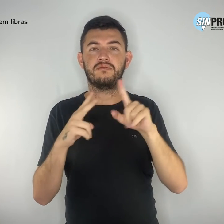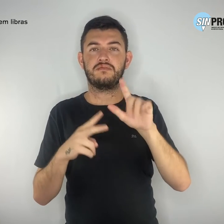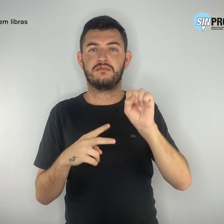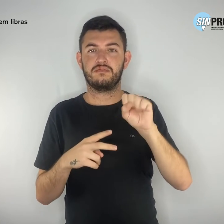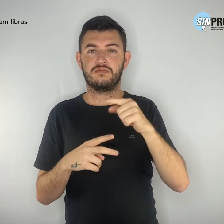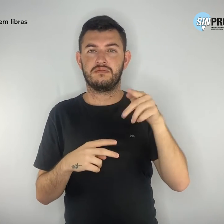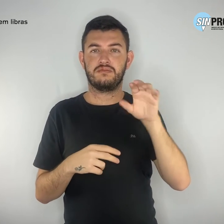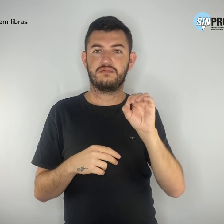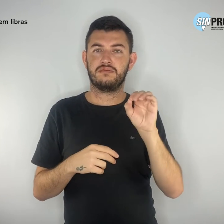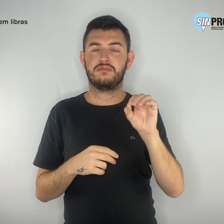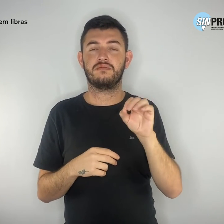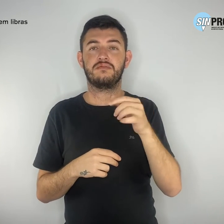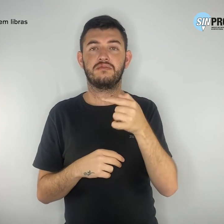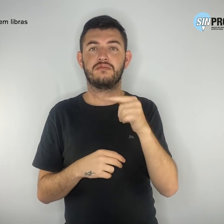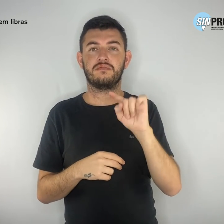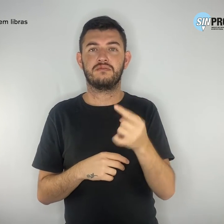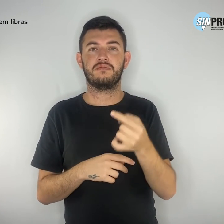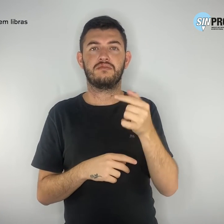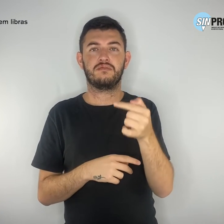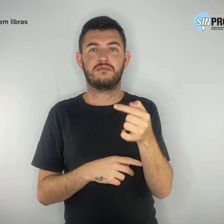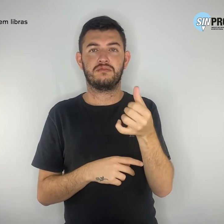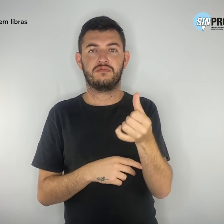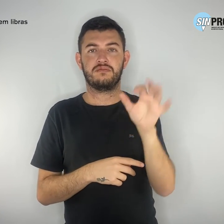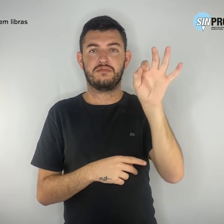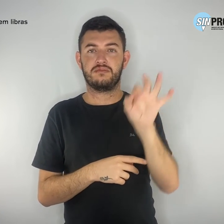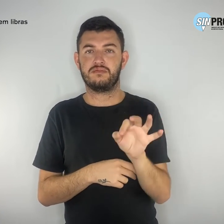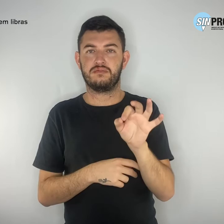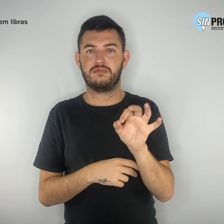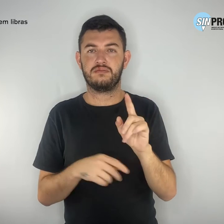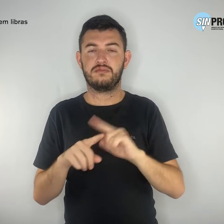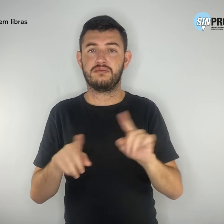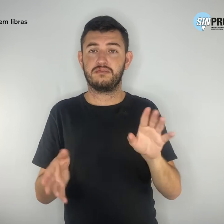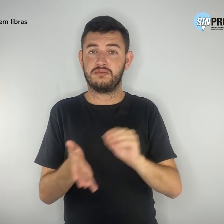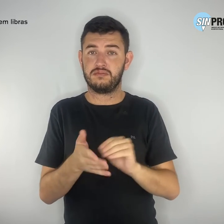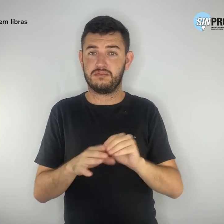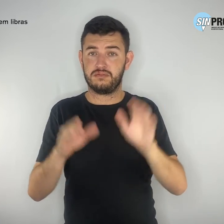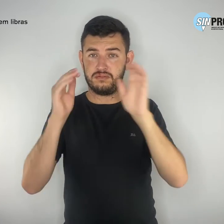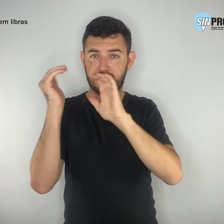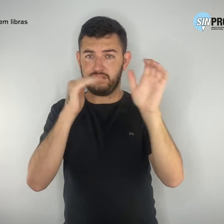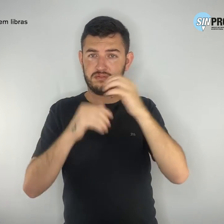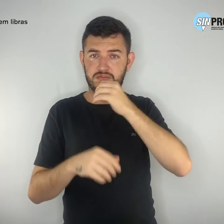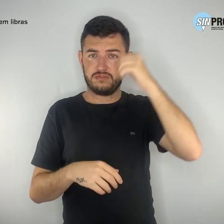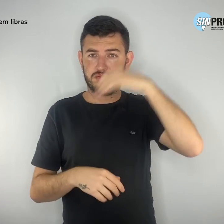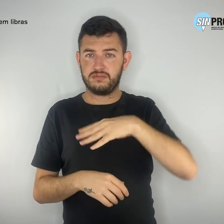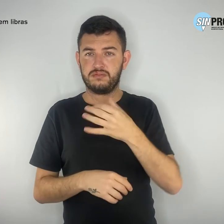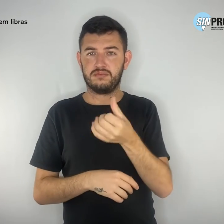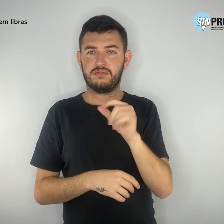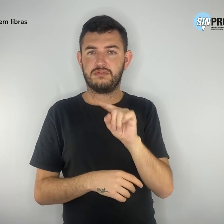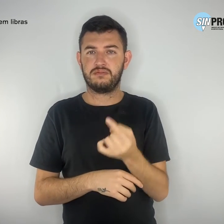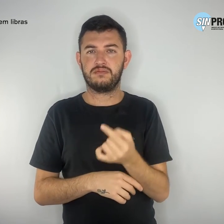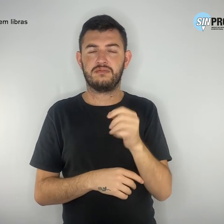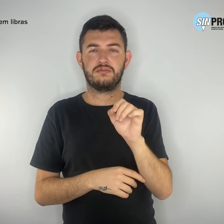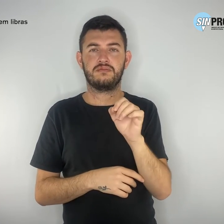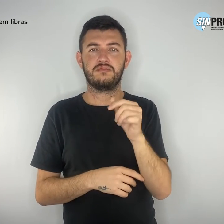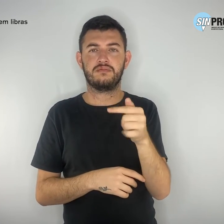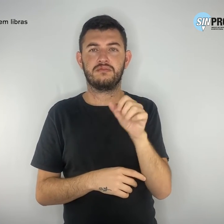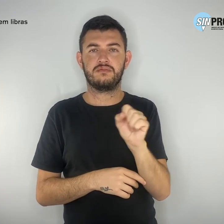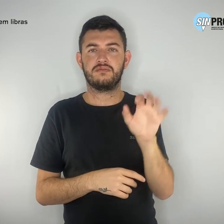e desacato 6,38%. Os números incluem também